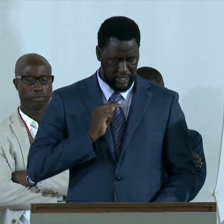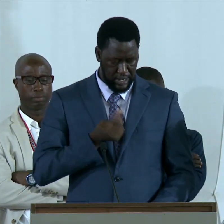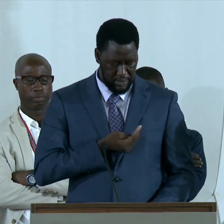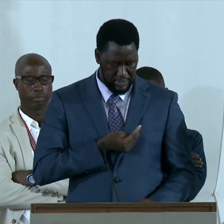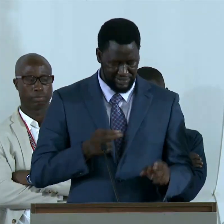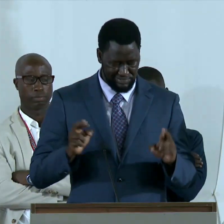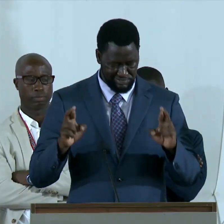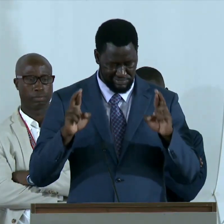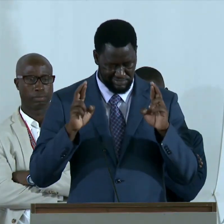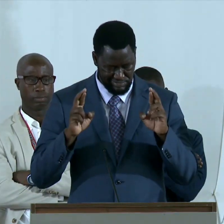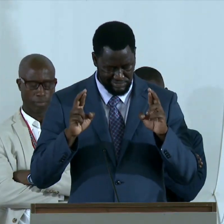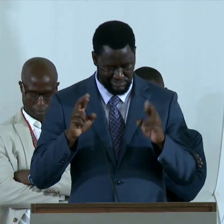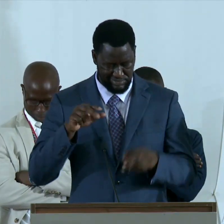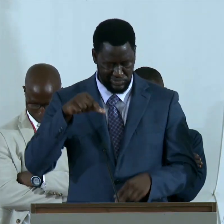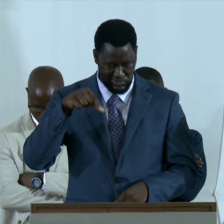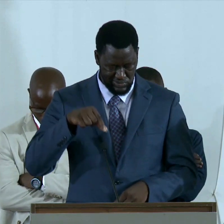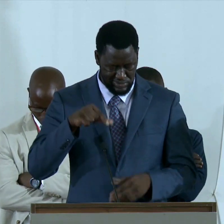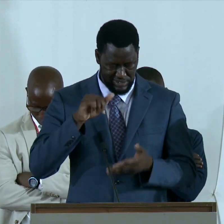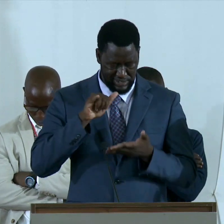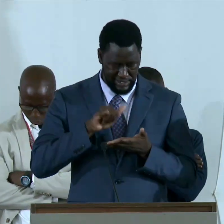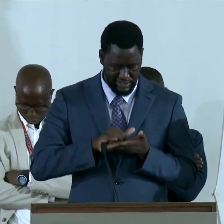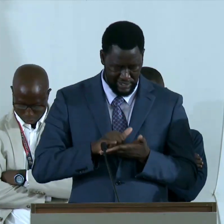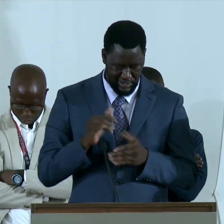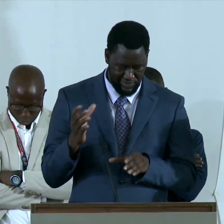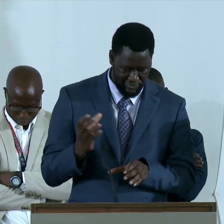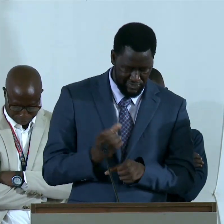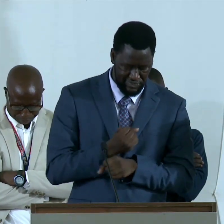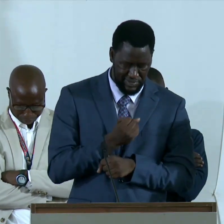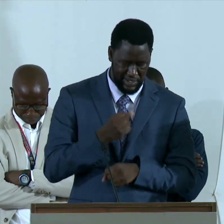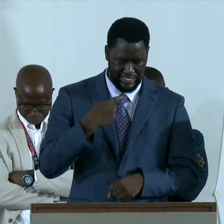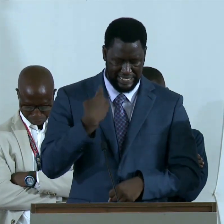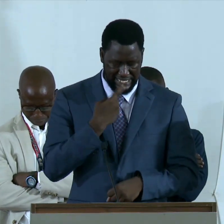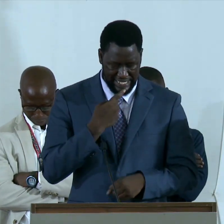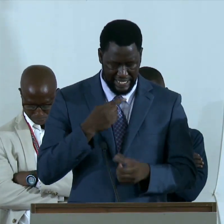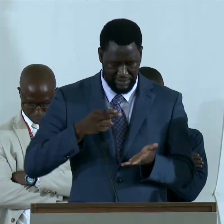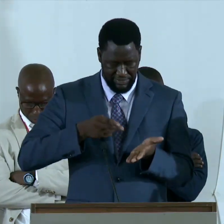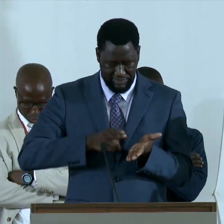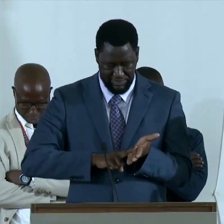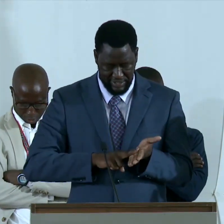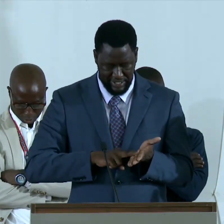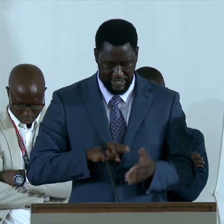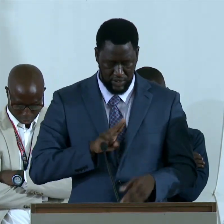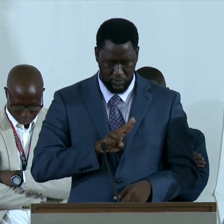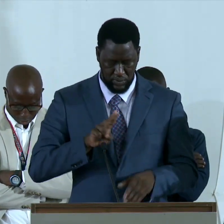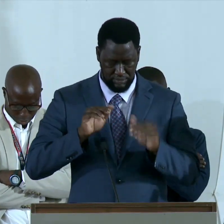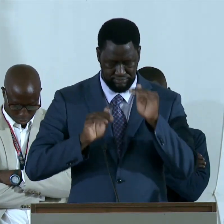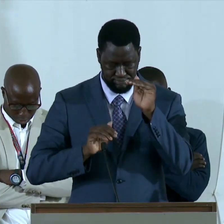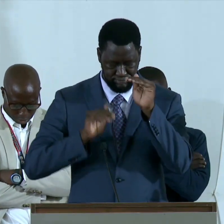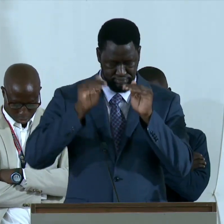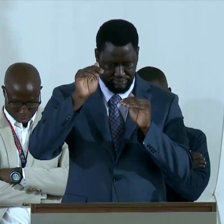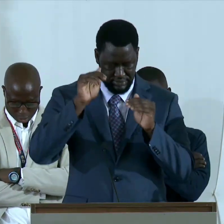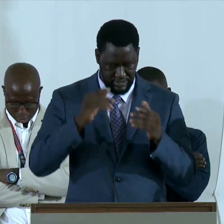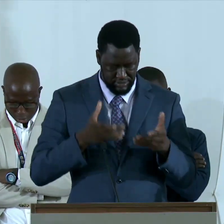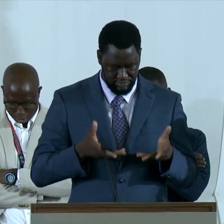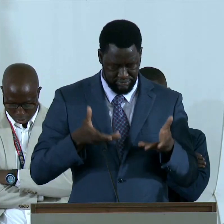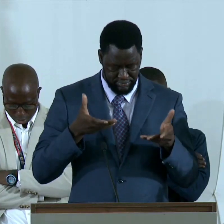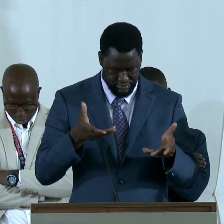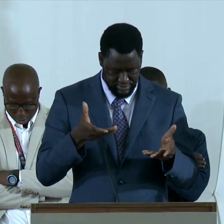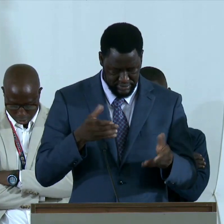Nous espérons que cette réception qui marque une étape cruciale